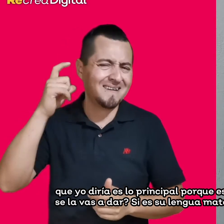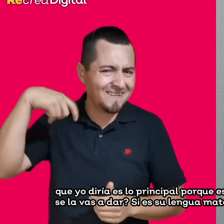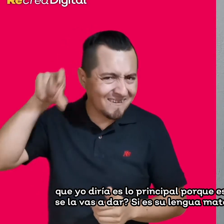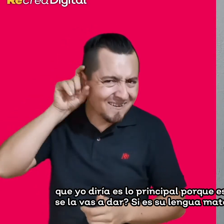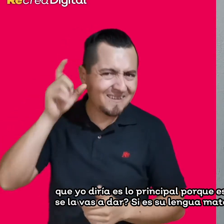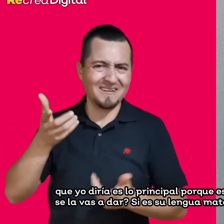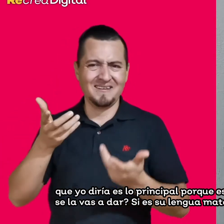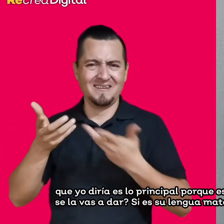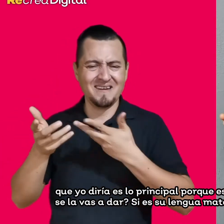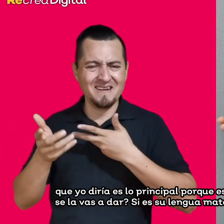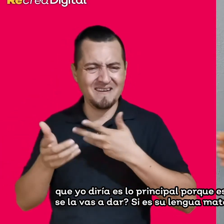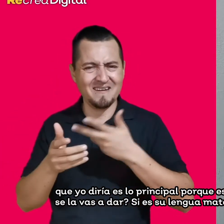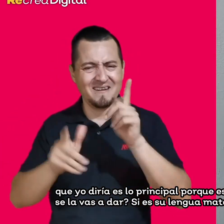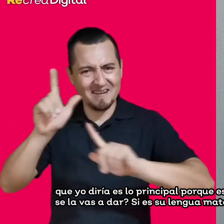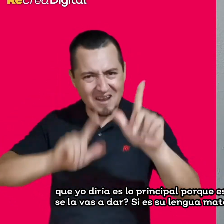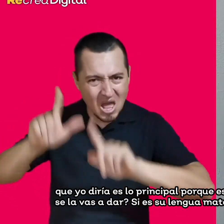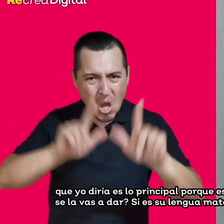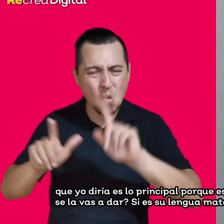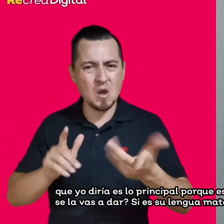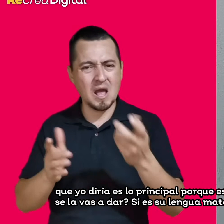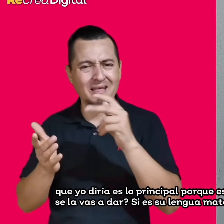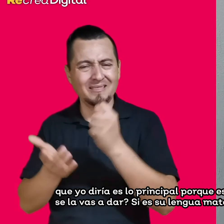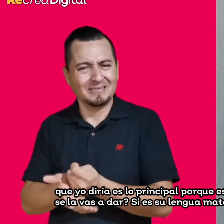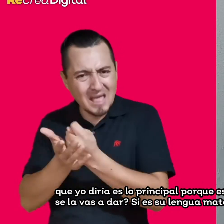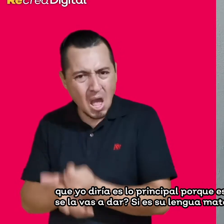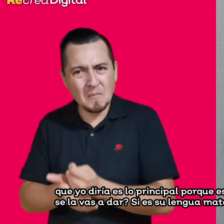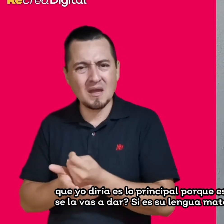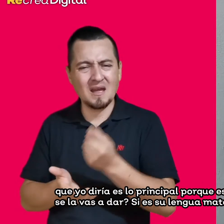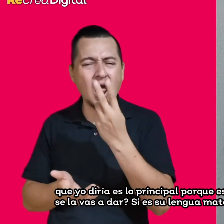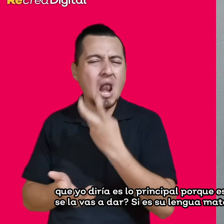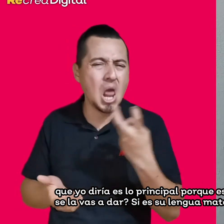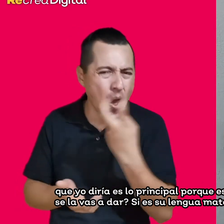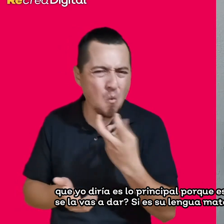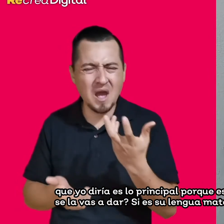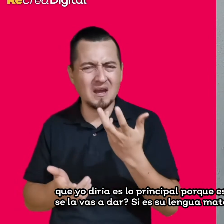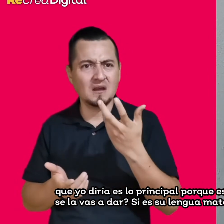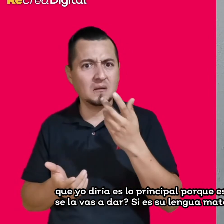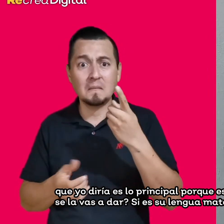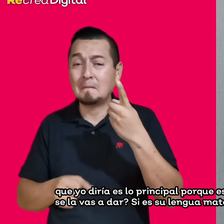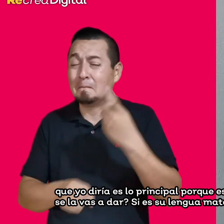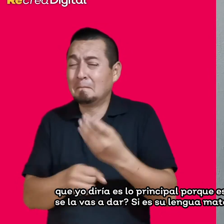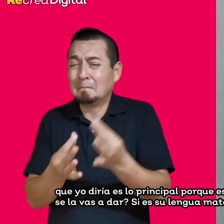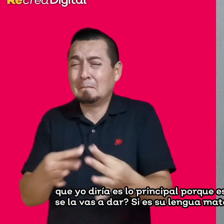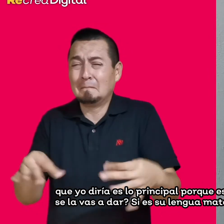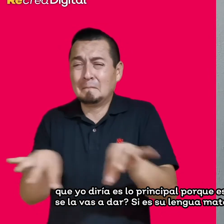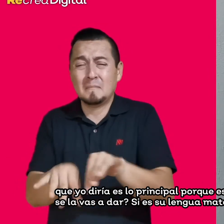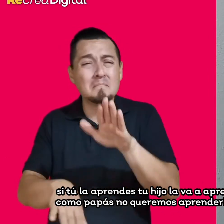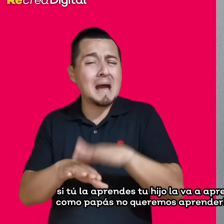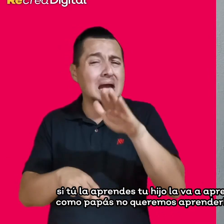principal porque es su lengua materna, pero cómo se la vas a dar su lengua materna, pues tienes que aprenderla tú.